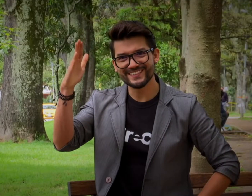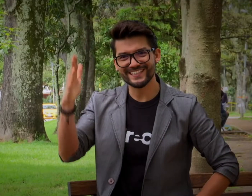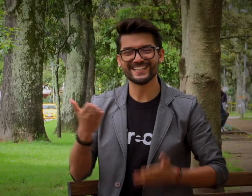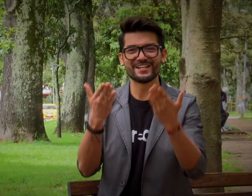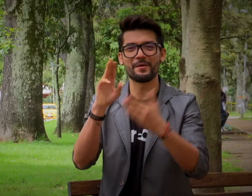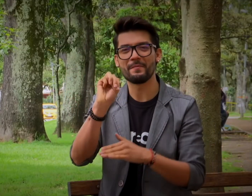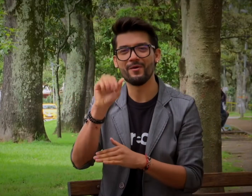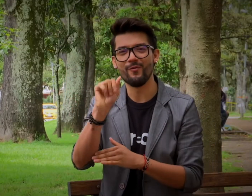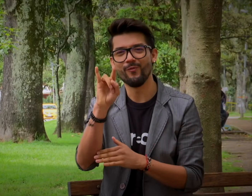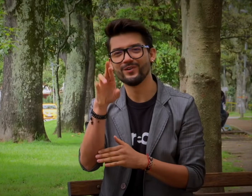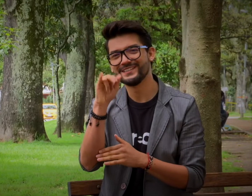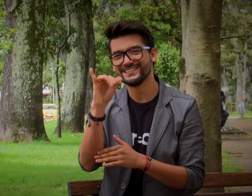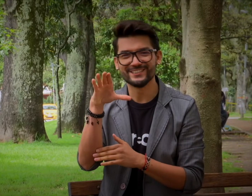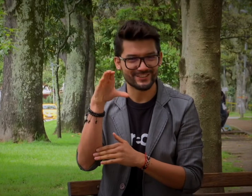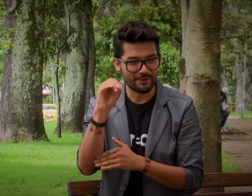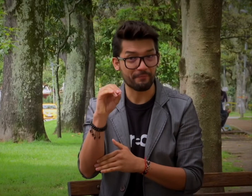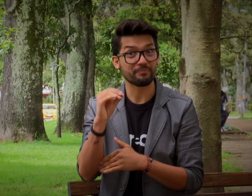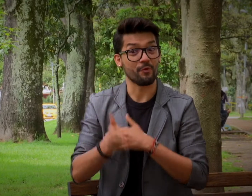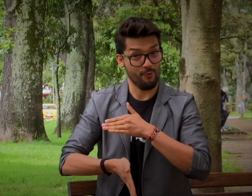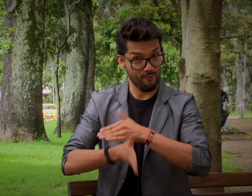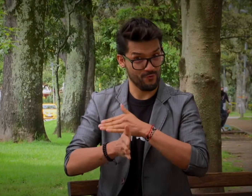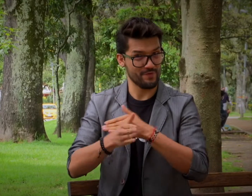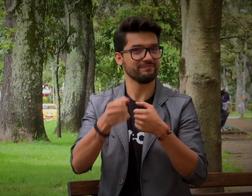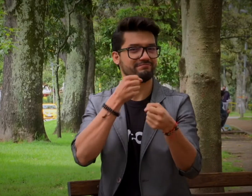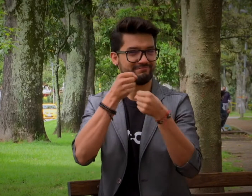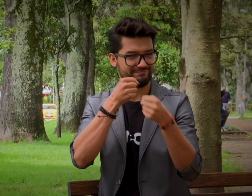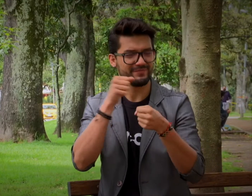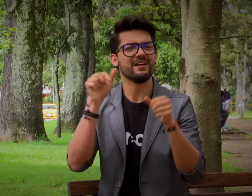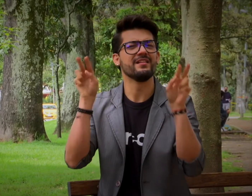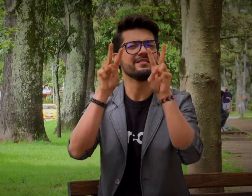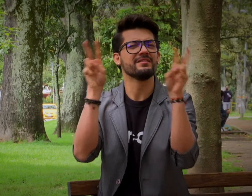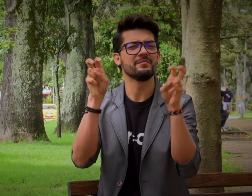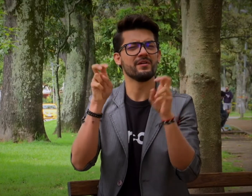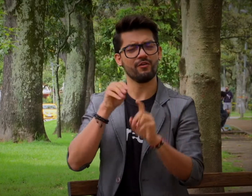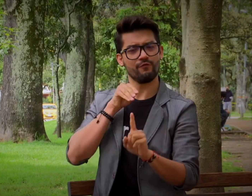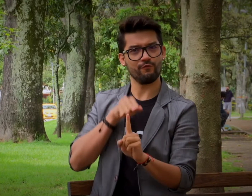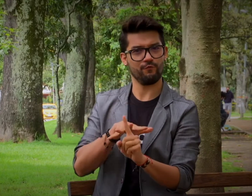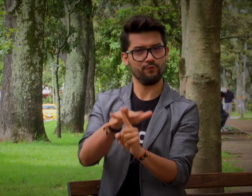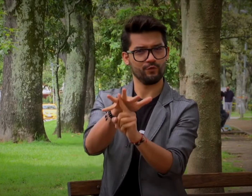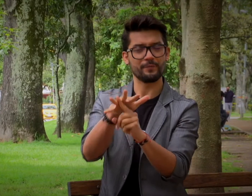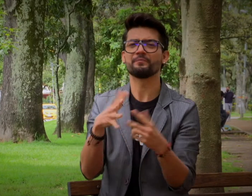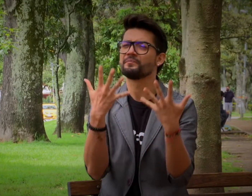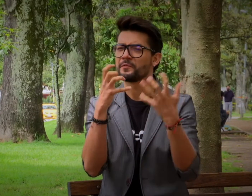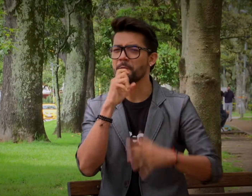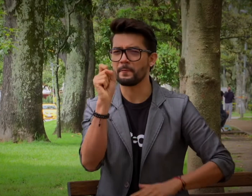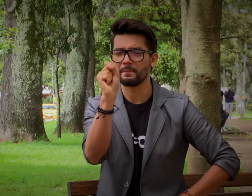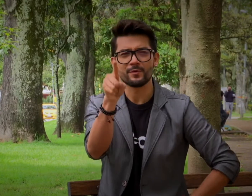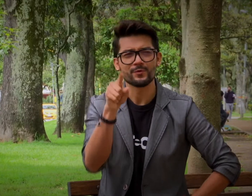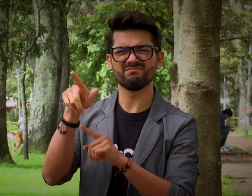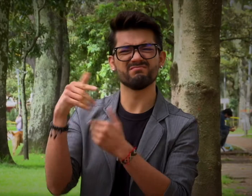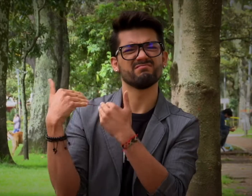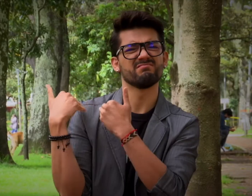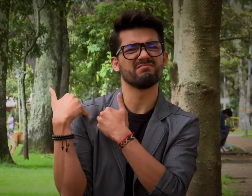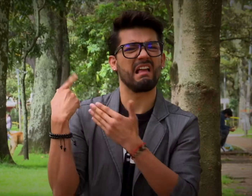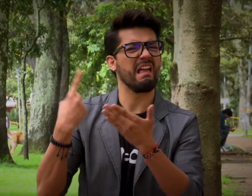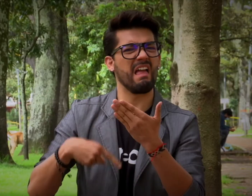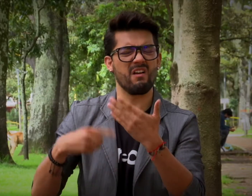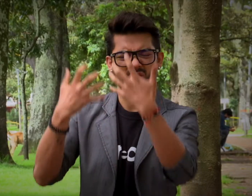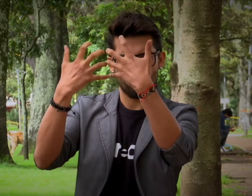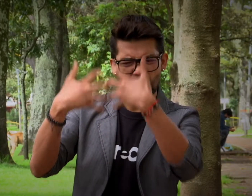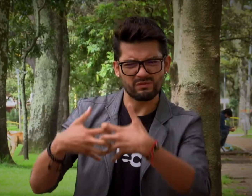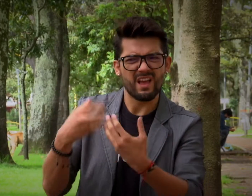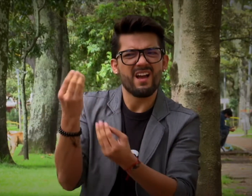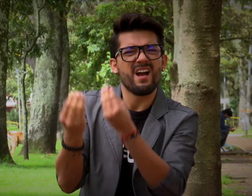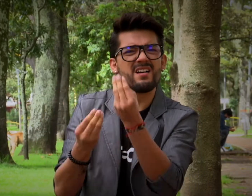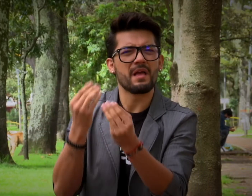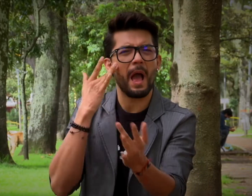Hola de vuelta, Mauricio. Hoy continuaremos esta entrevista hablando acerca de los influenciadores. Y quiero preguntarte, ¿cuál